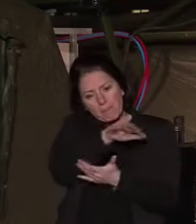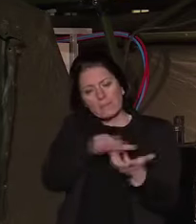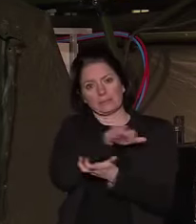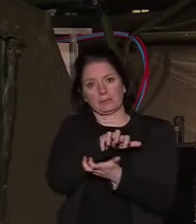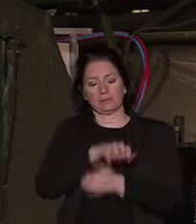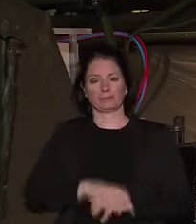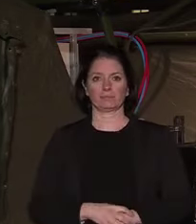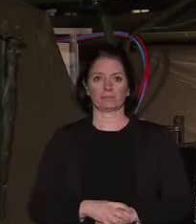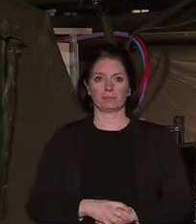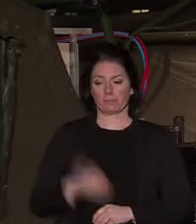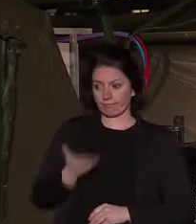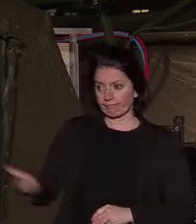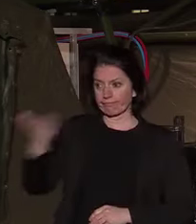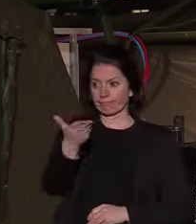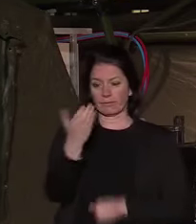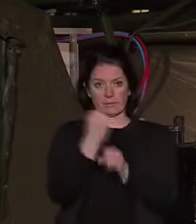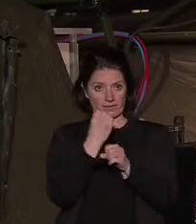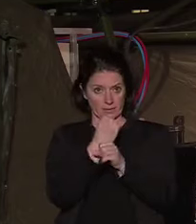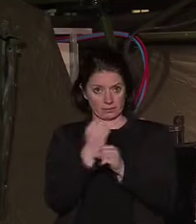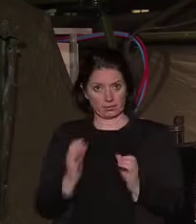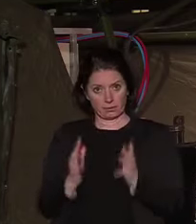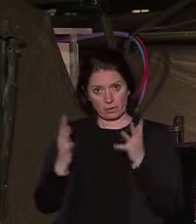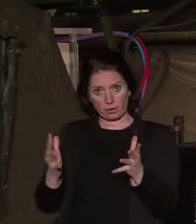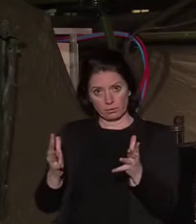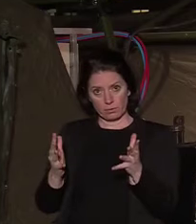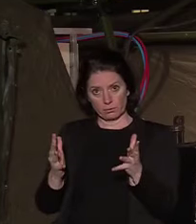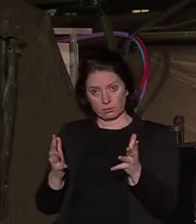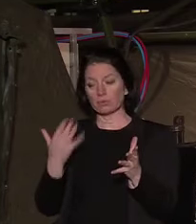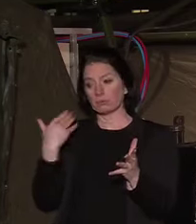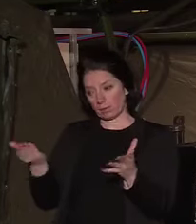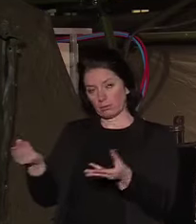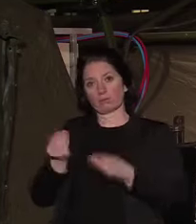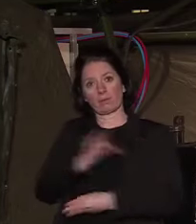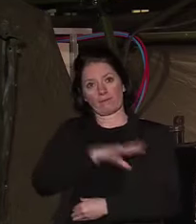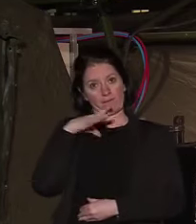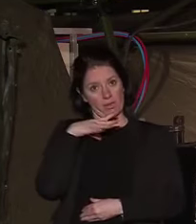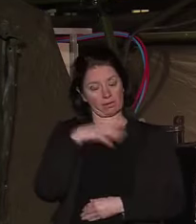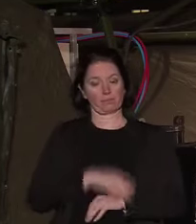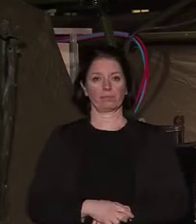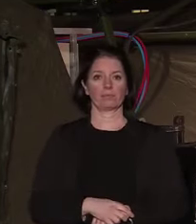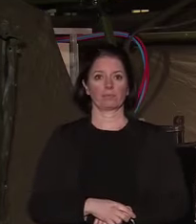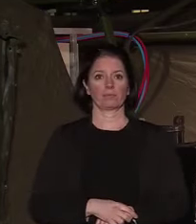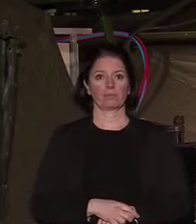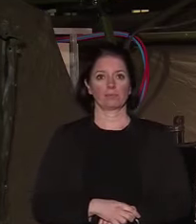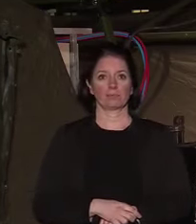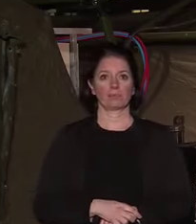Leur travail, leur engagement, leur courage sont aussi notre fierté. Et il a la troisième ligne.